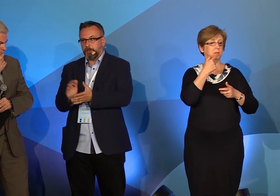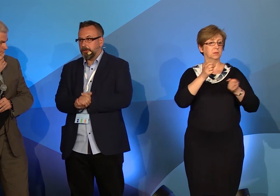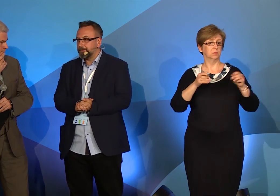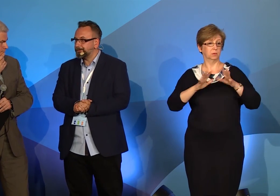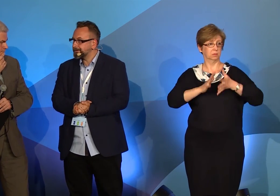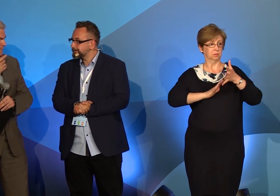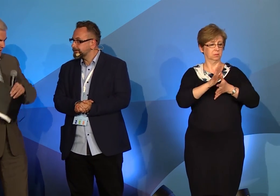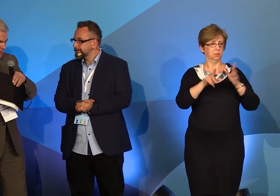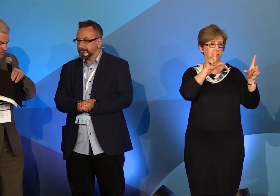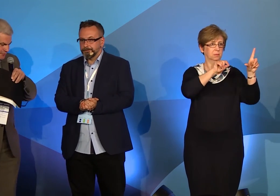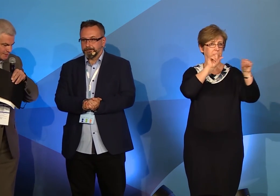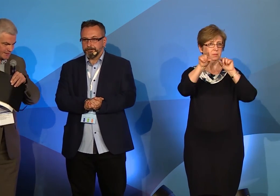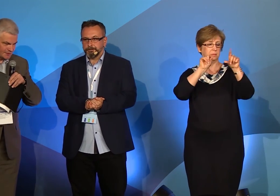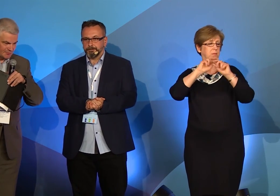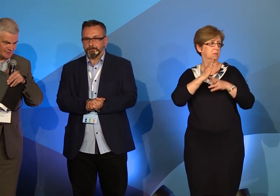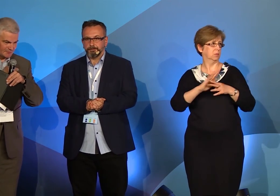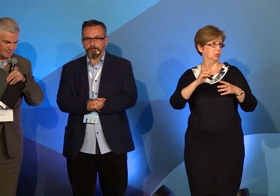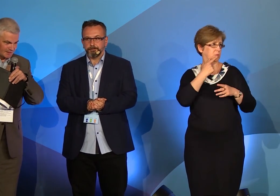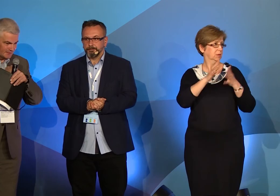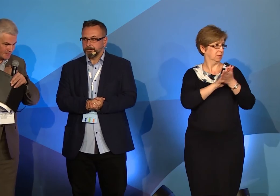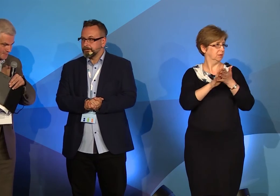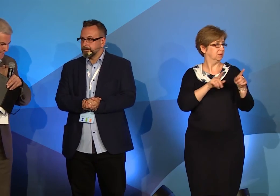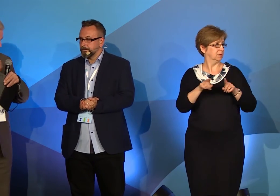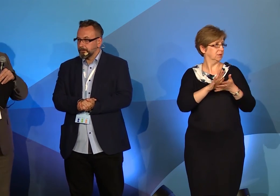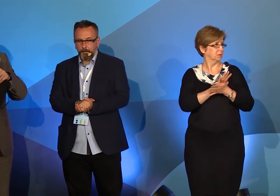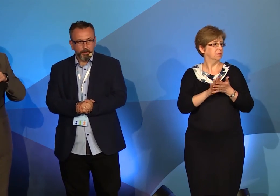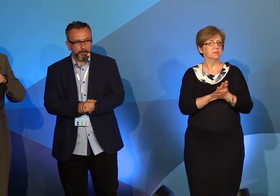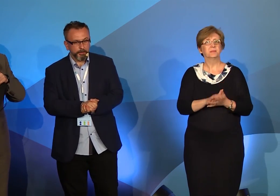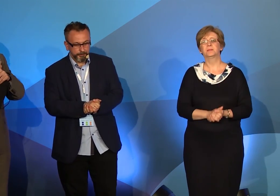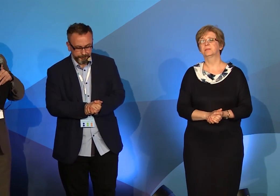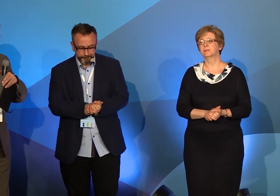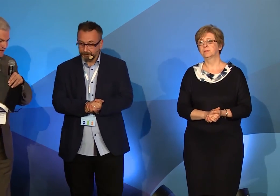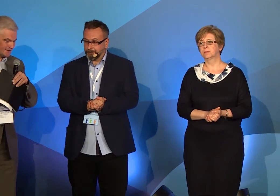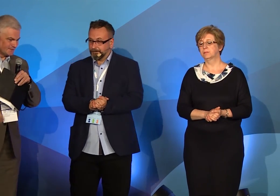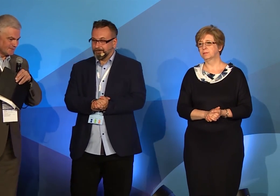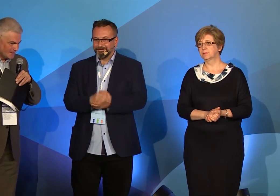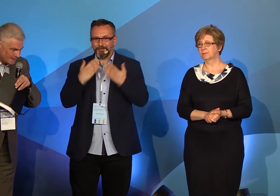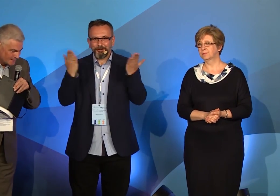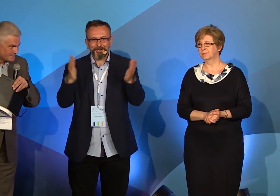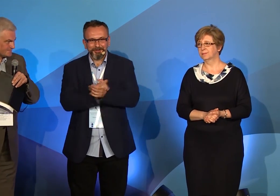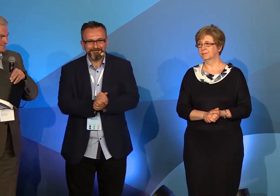migi. Dziękuję serdecznie, był z nami Pan Doktor Paweł Rutkowski. Dziękuję Państwu.